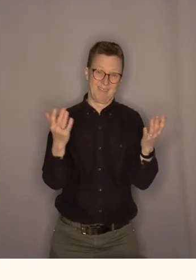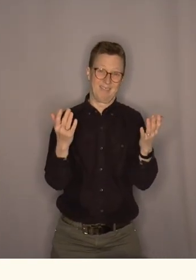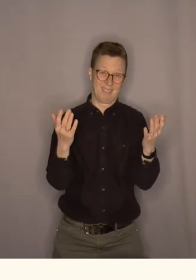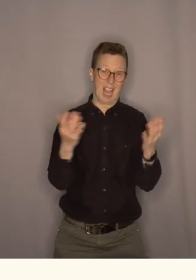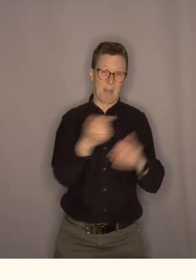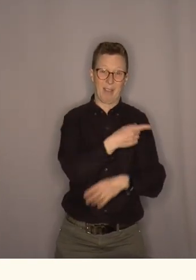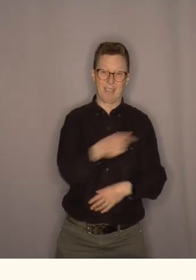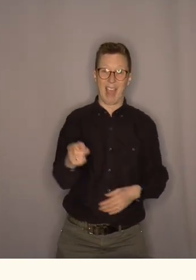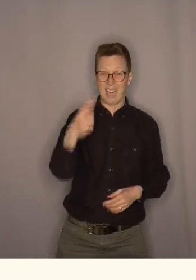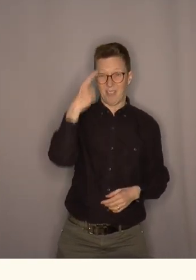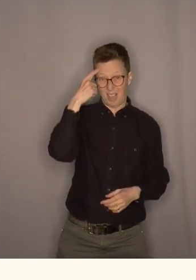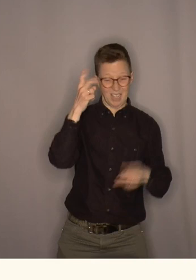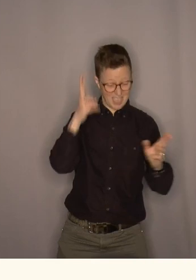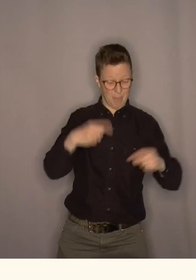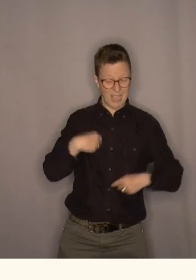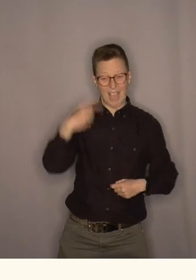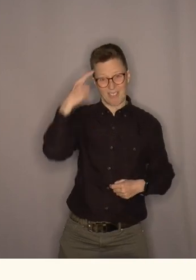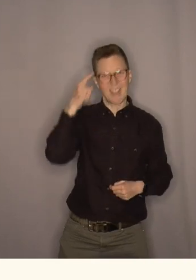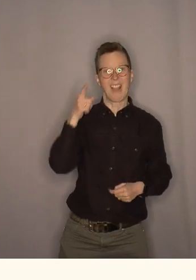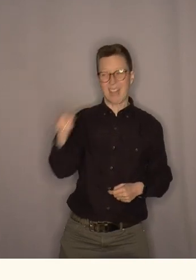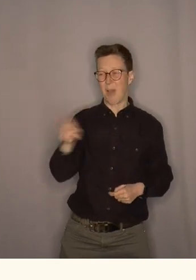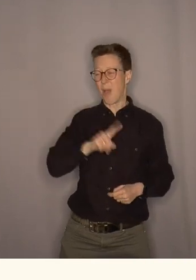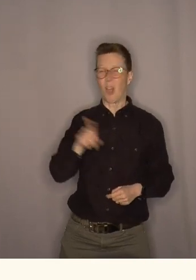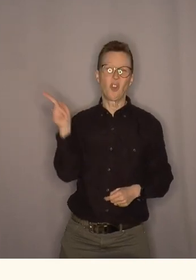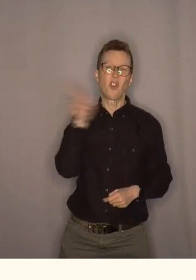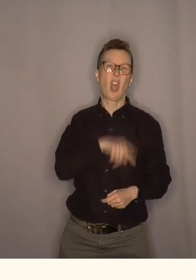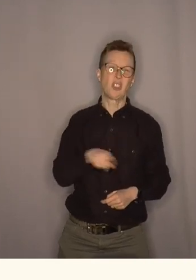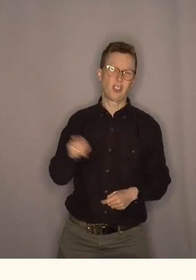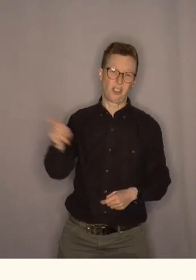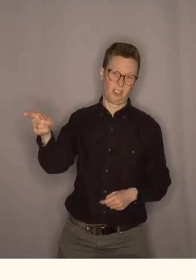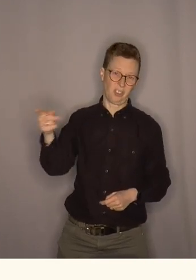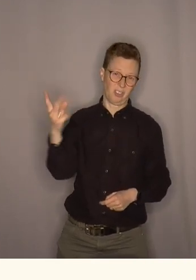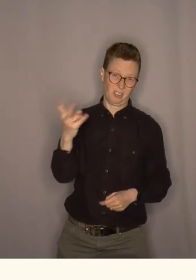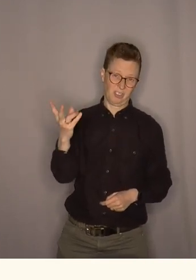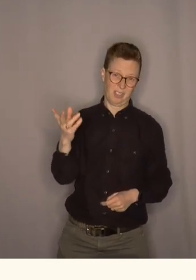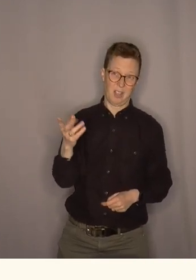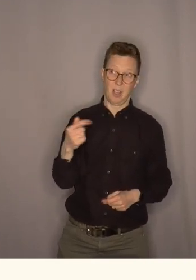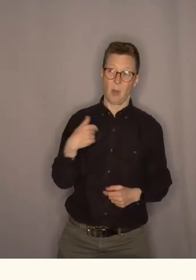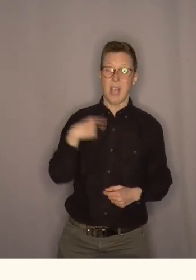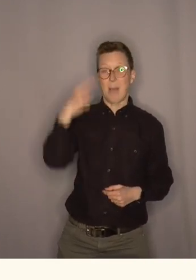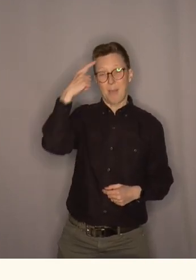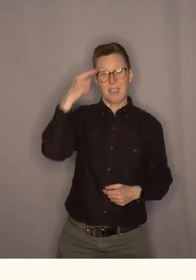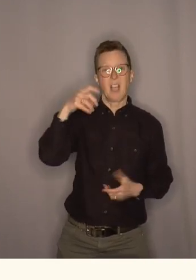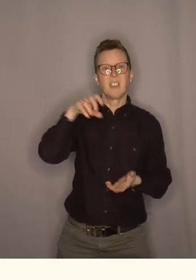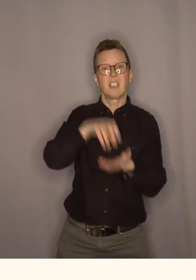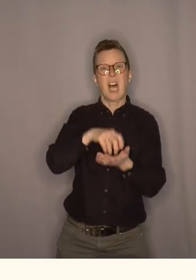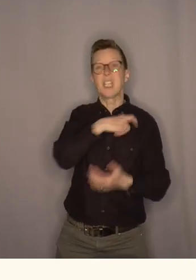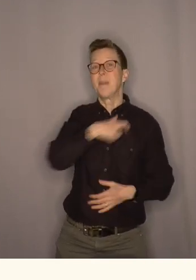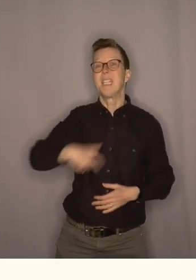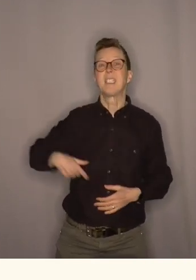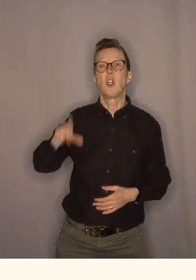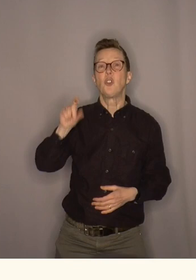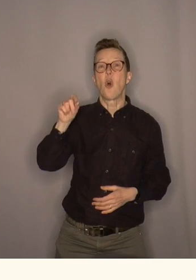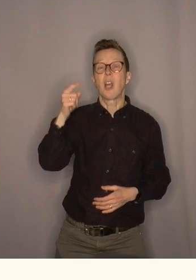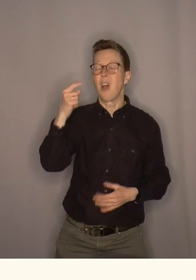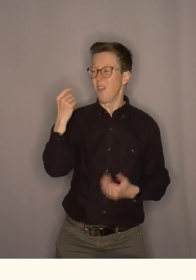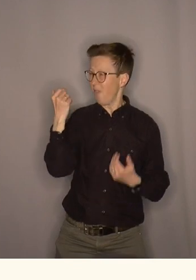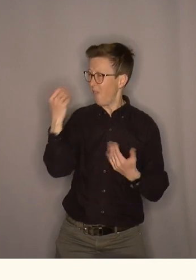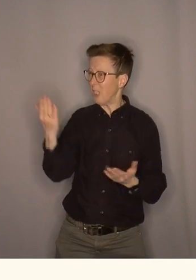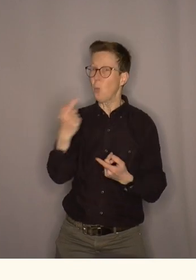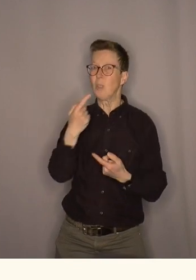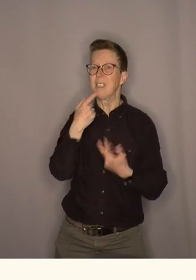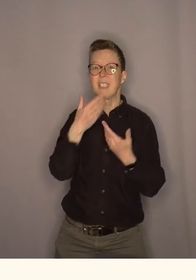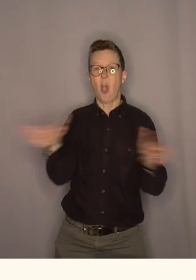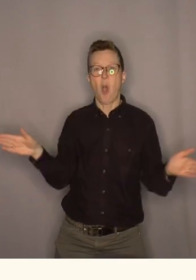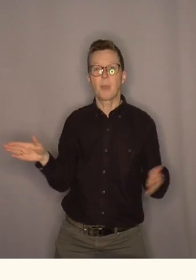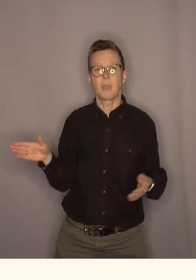men dere vet jo like godt som jeg at dette er jo bare et høv. Og jeg mener at statsminister Støre han kan like gjerne si det rett ut